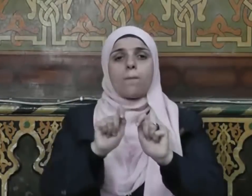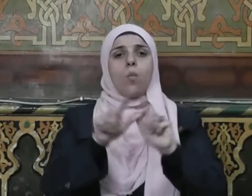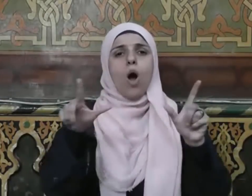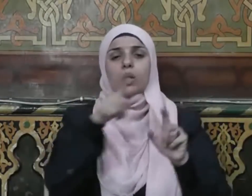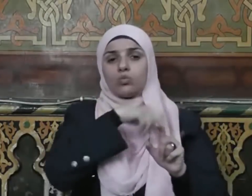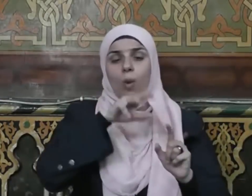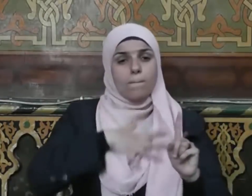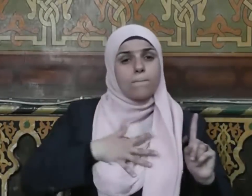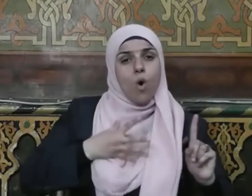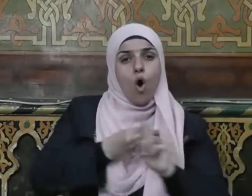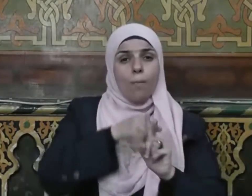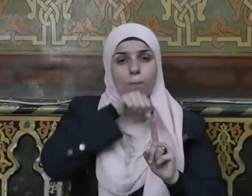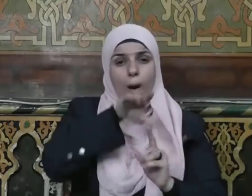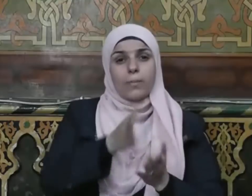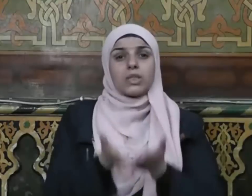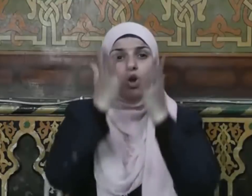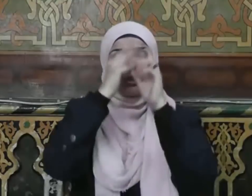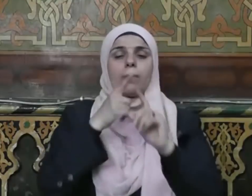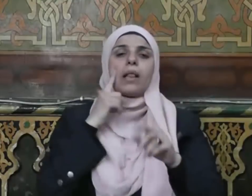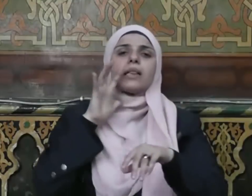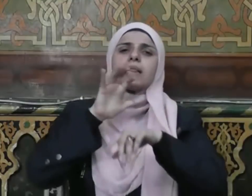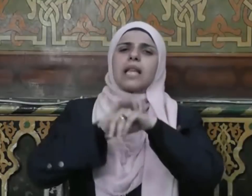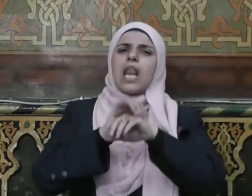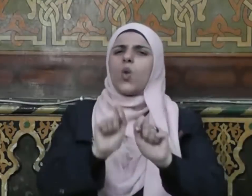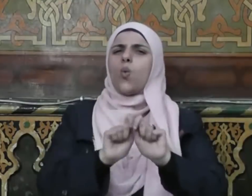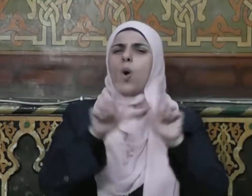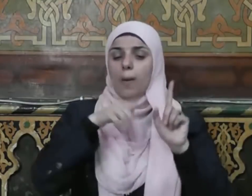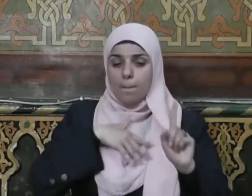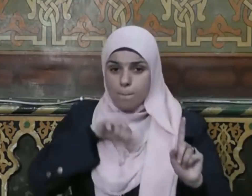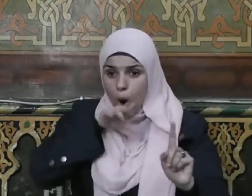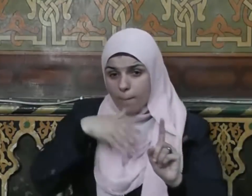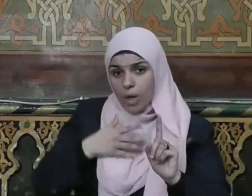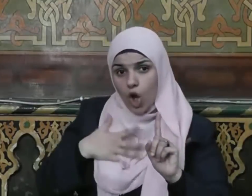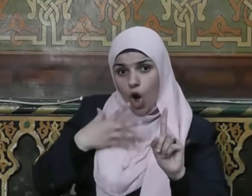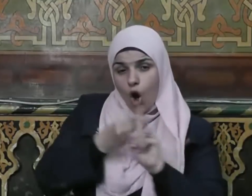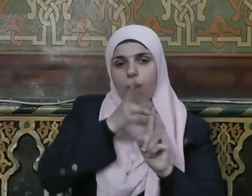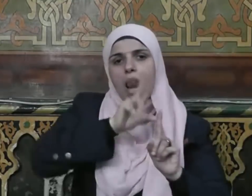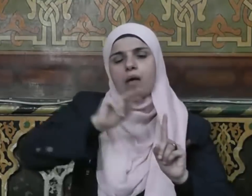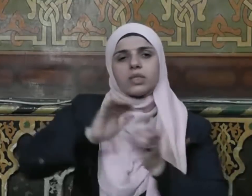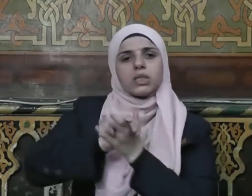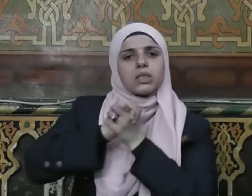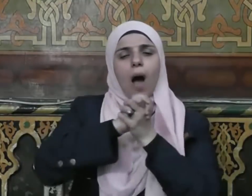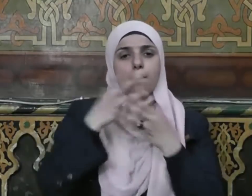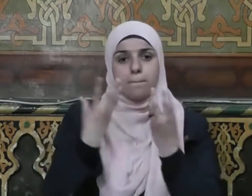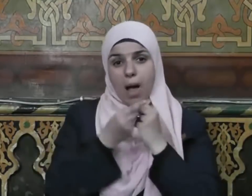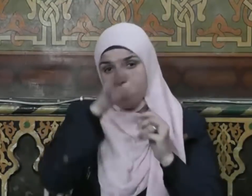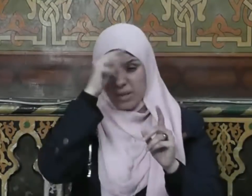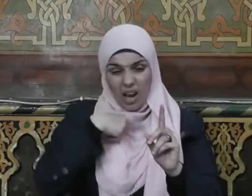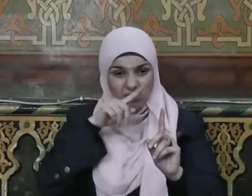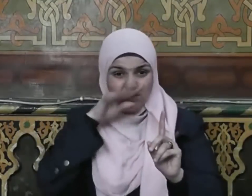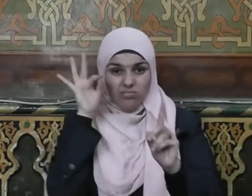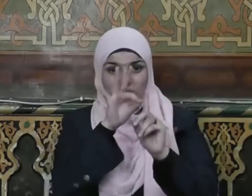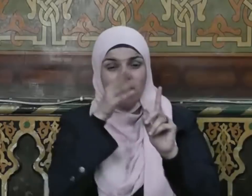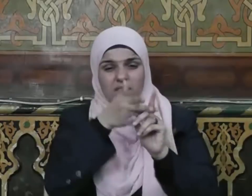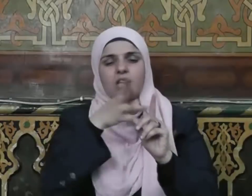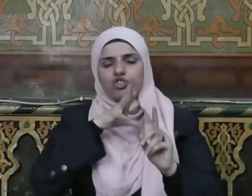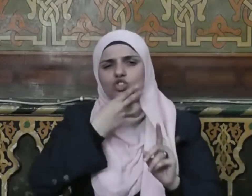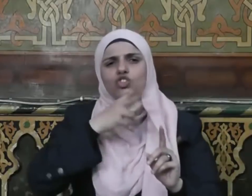محبتهم دليل محبته صلى الله عليه وسلم وأن بغضهم دليل بغضه